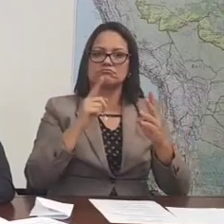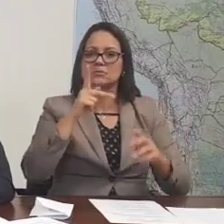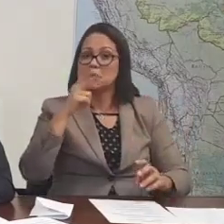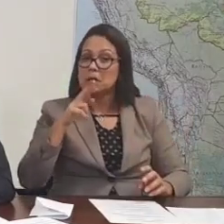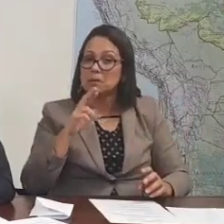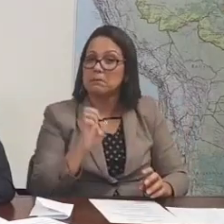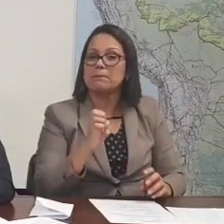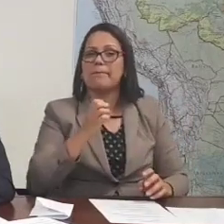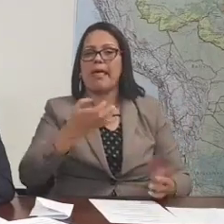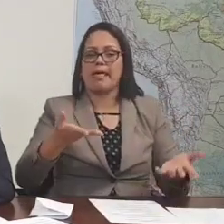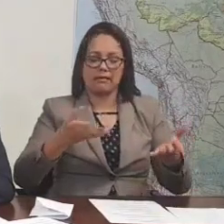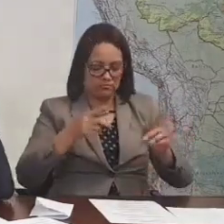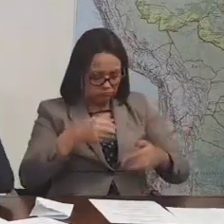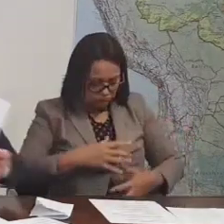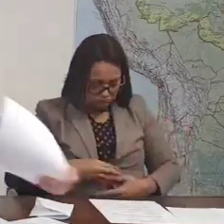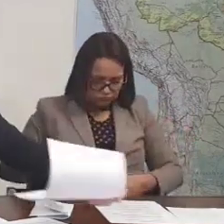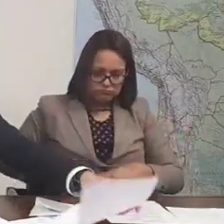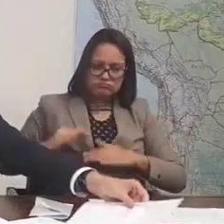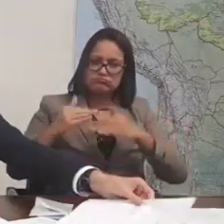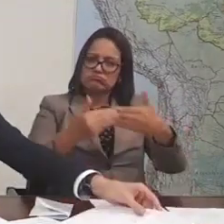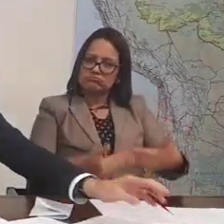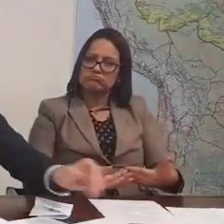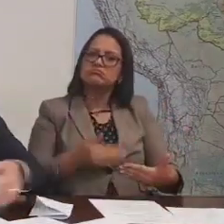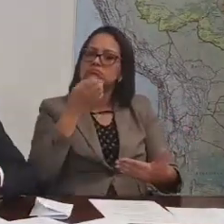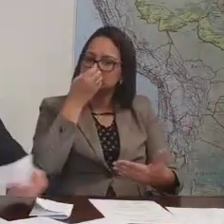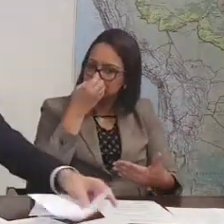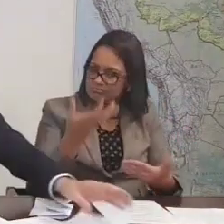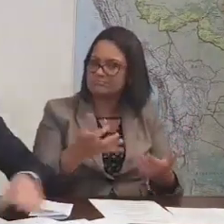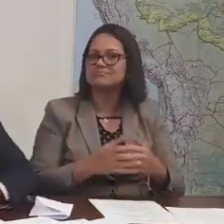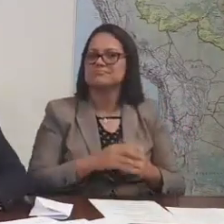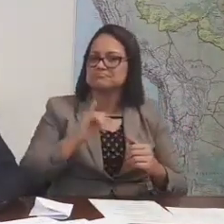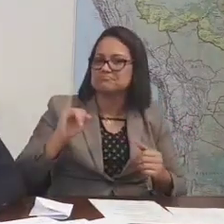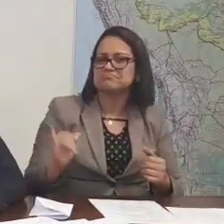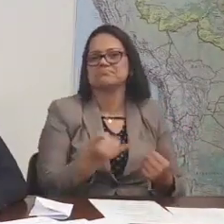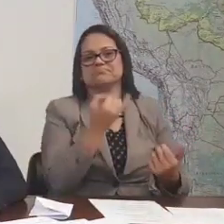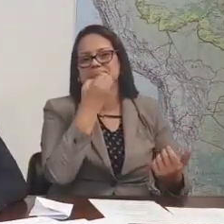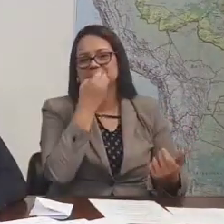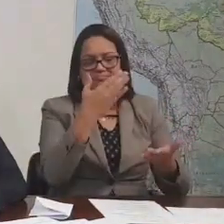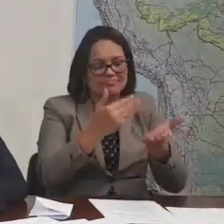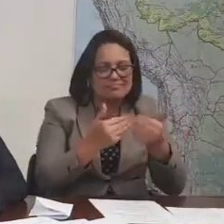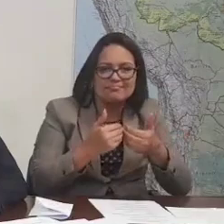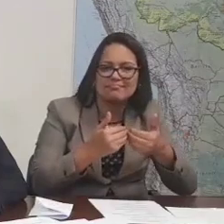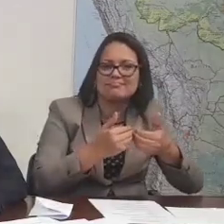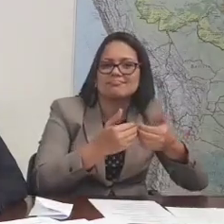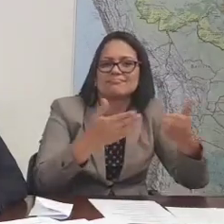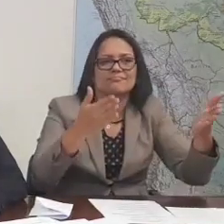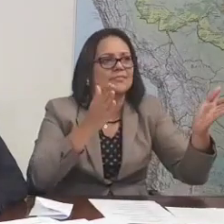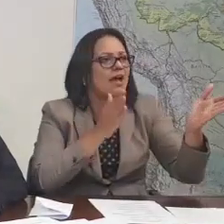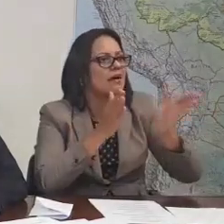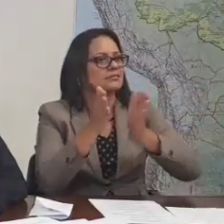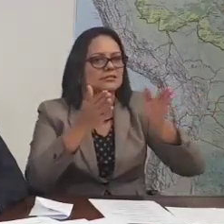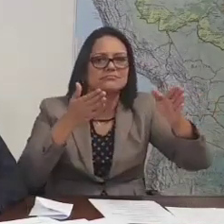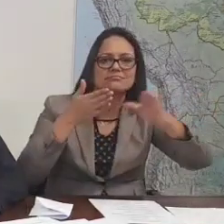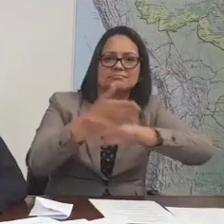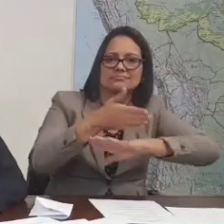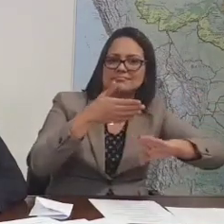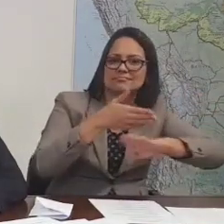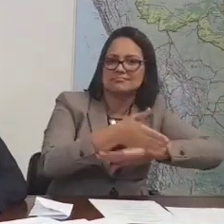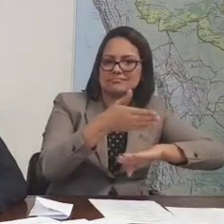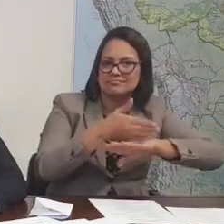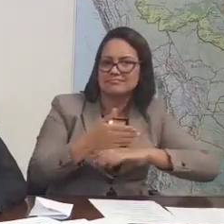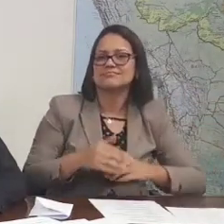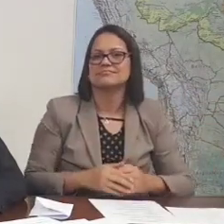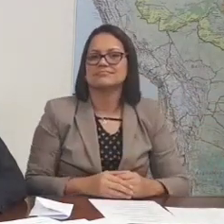vacinação passa na frente, enfim, uma boa, um bom começo aí de acesso em